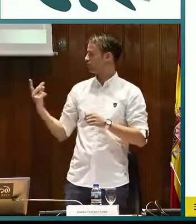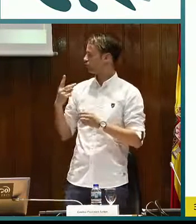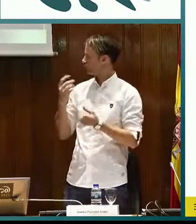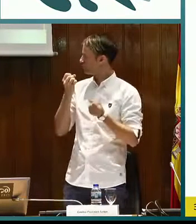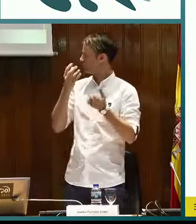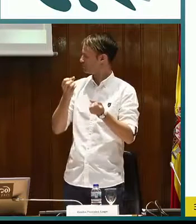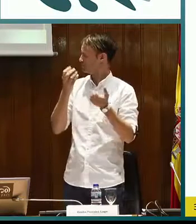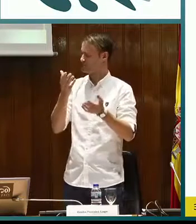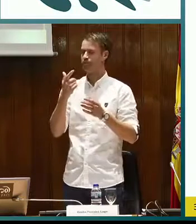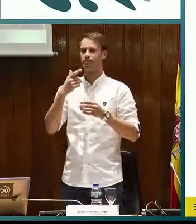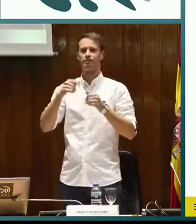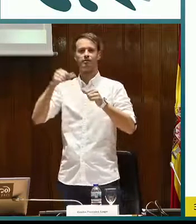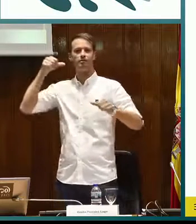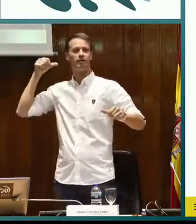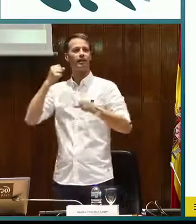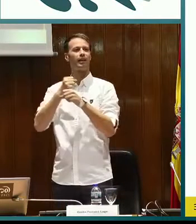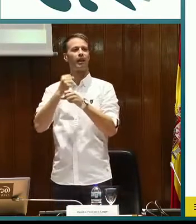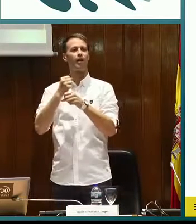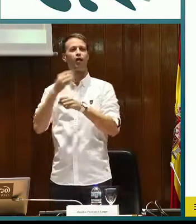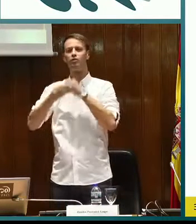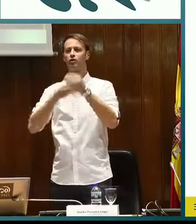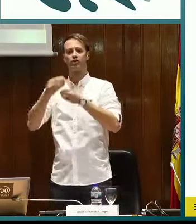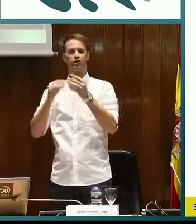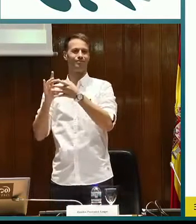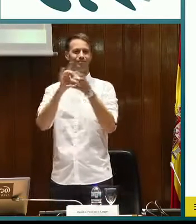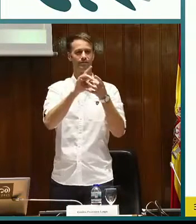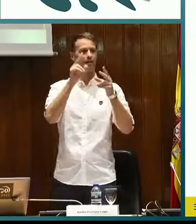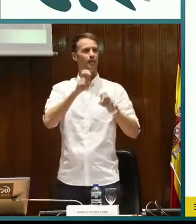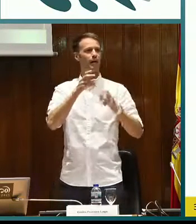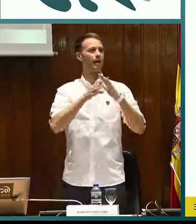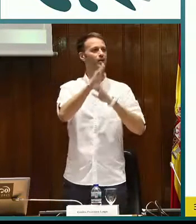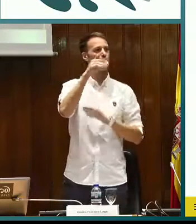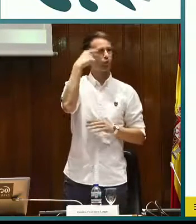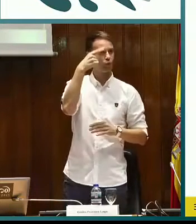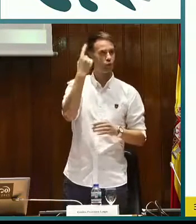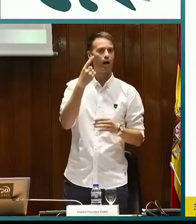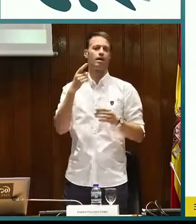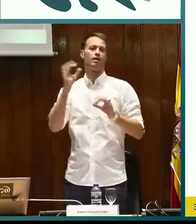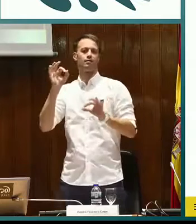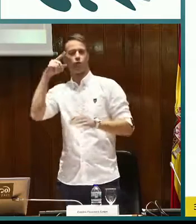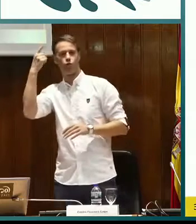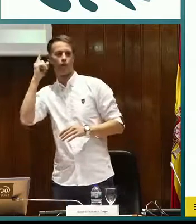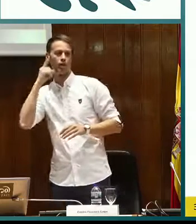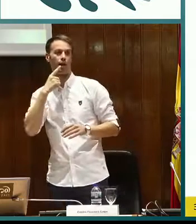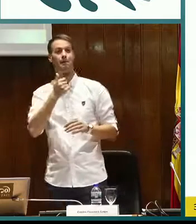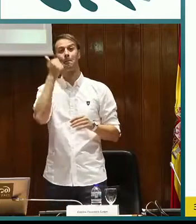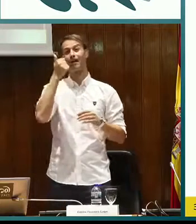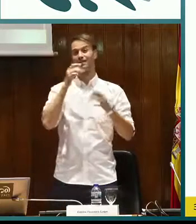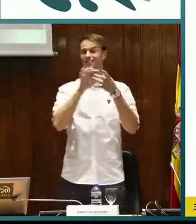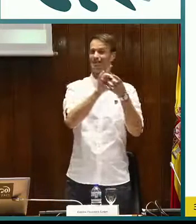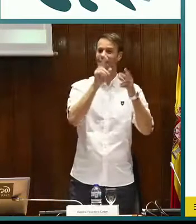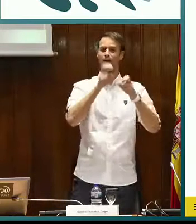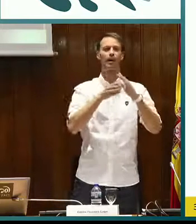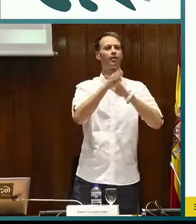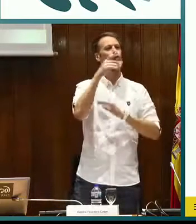de Murcia. A partir de este momento, tanto David como yo os vamos a comentar los trabajos que hemos realizado precisamente en acceso a la